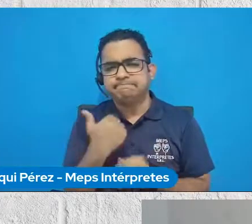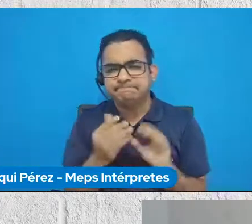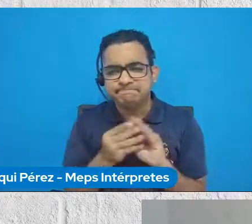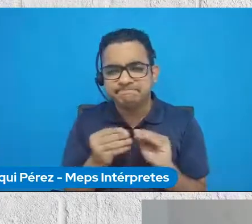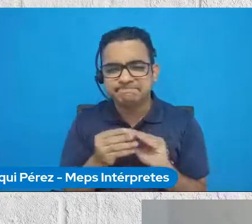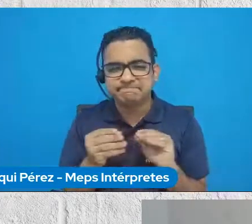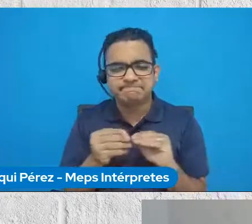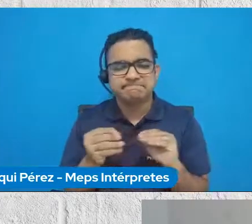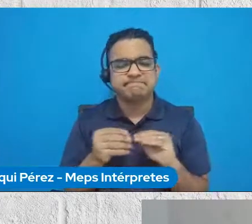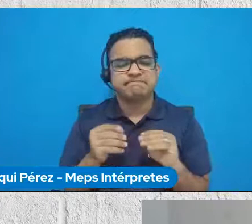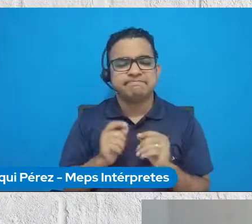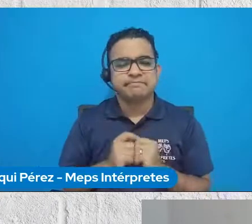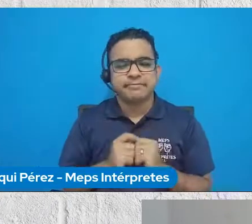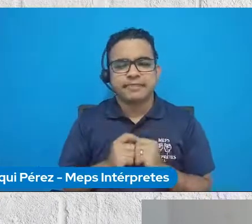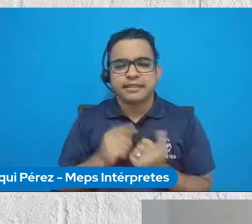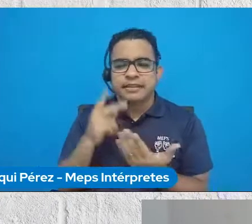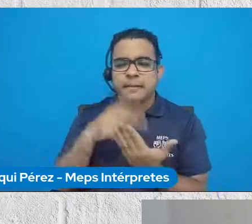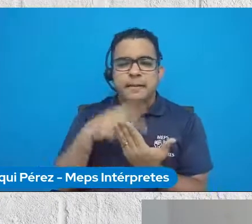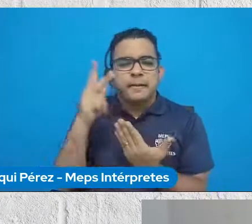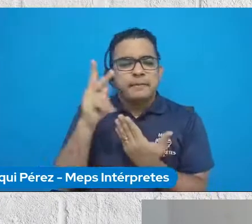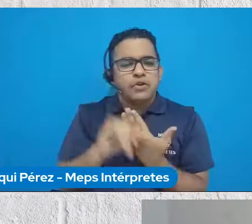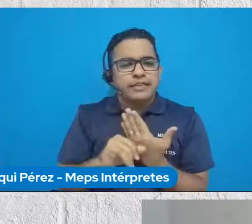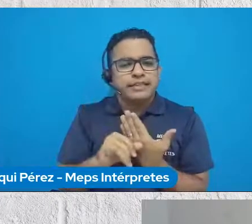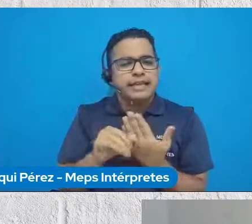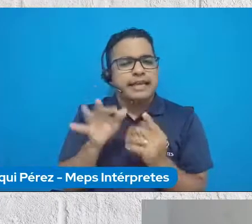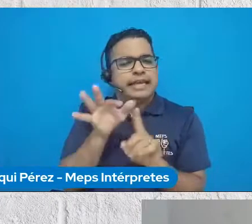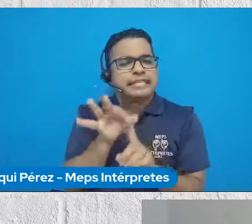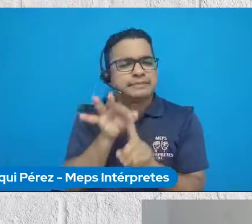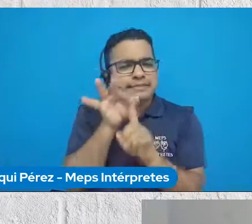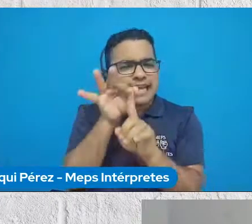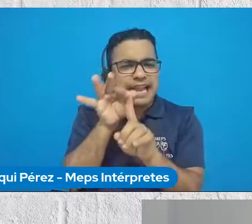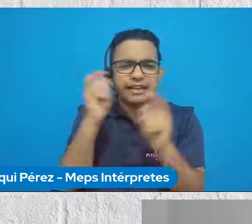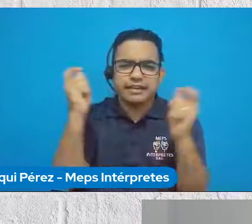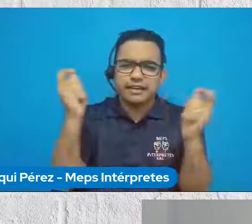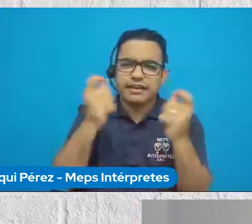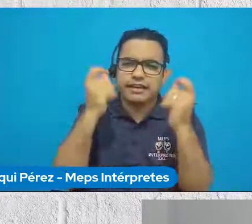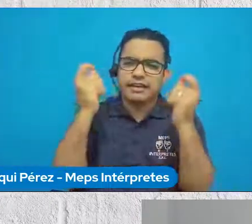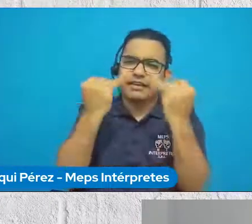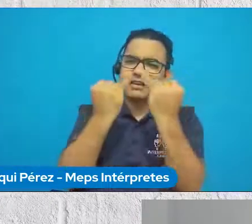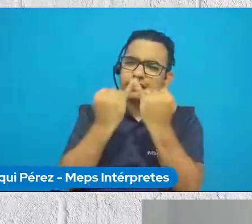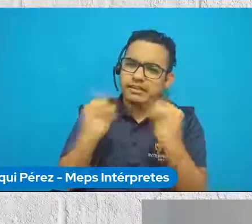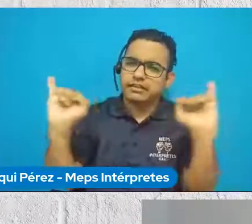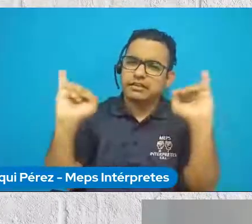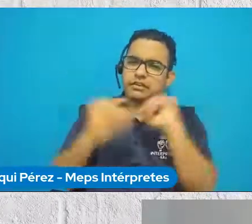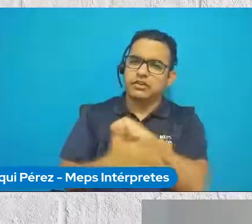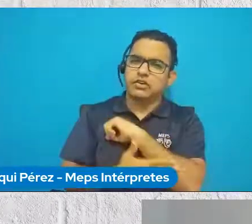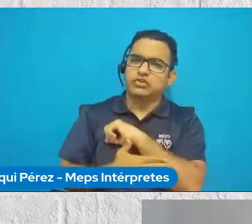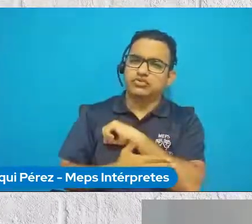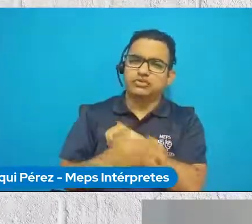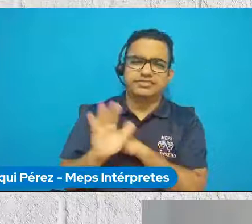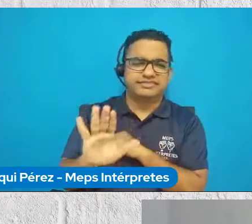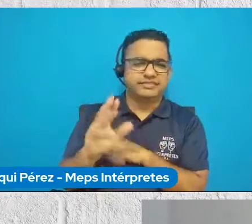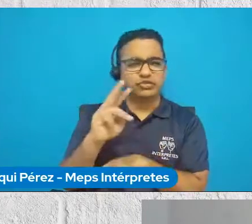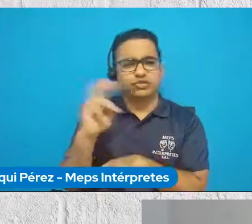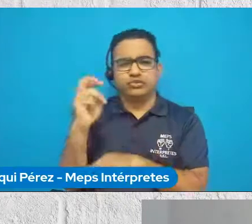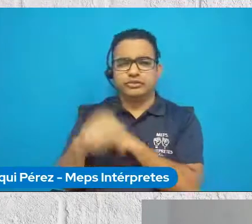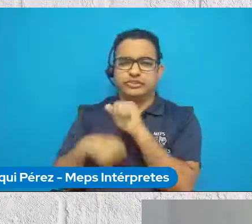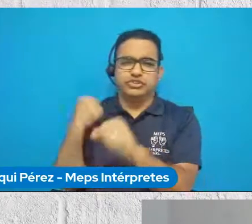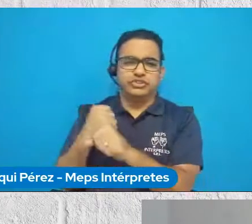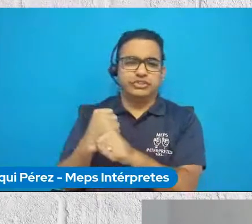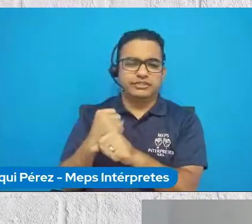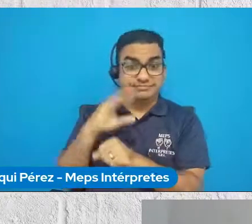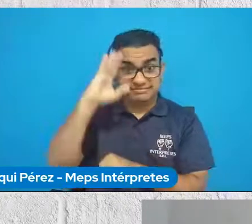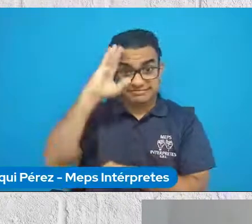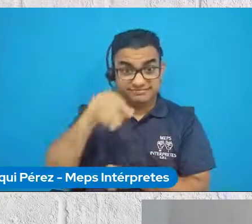del proyecto especial bicentenario. Nosotros tenemos conocimiento que el